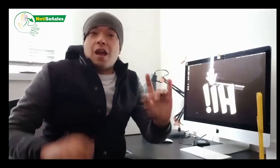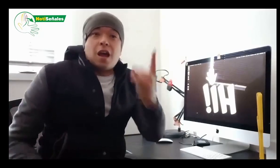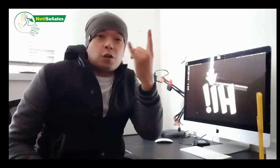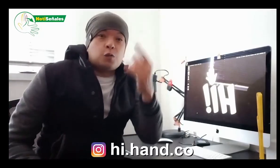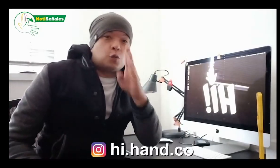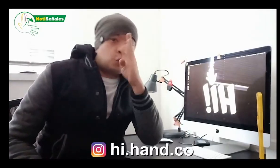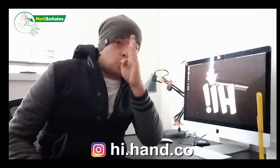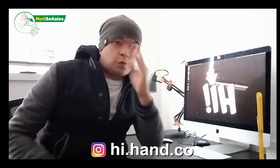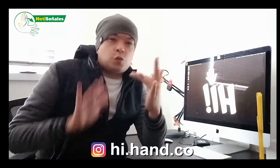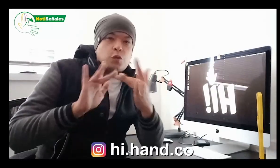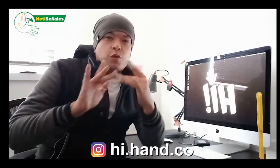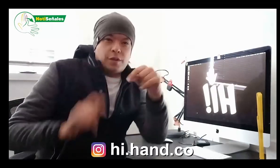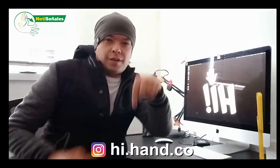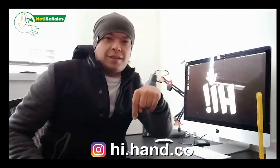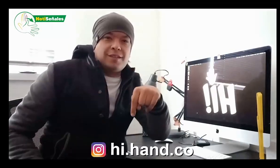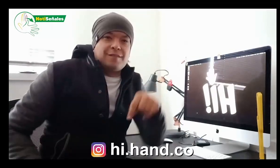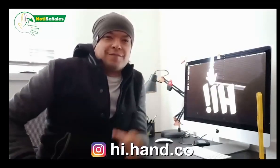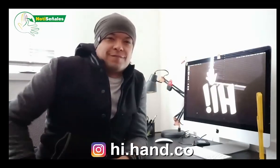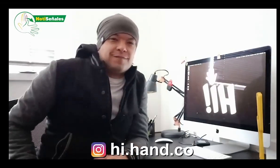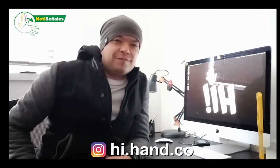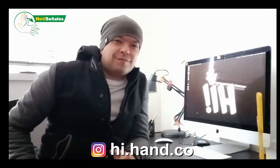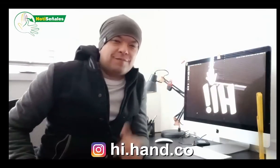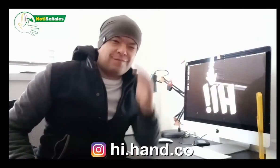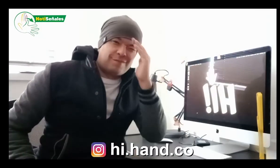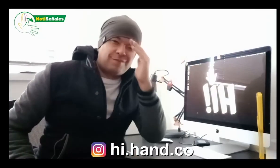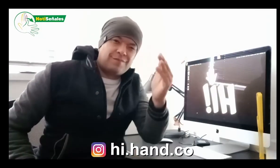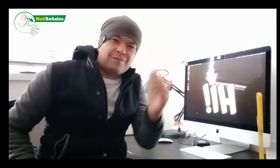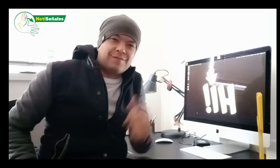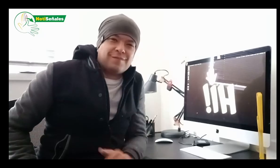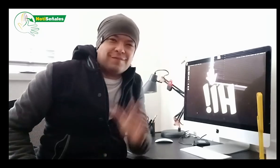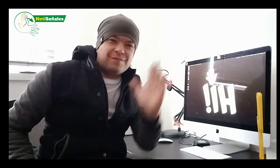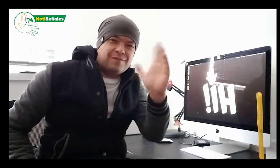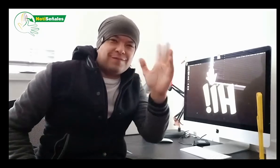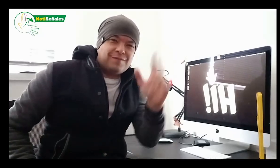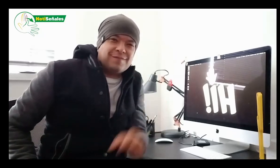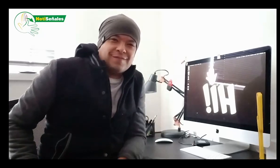si tienen alguna duda y quieren ponerse en contacto a través de instagram hasta luego